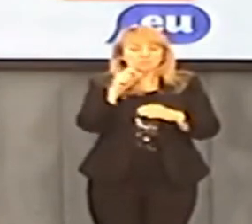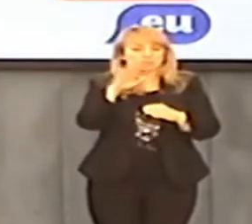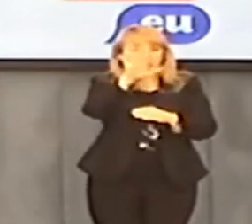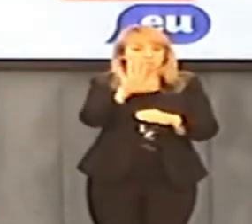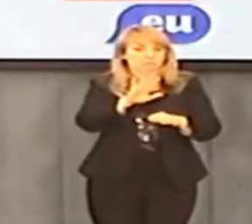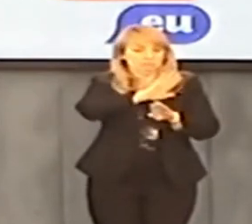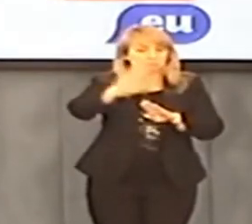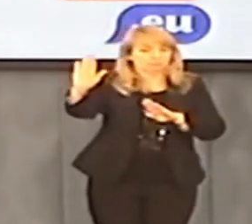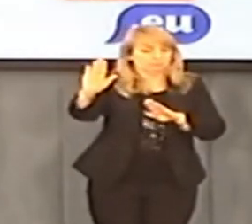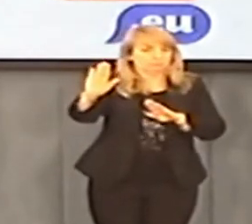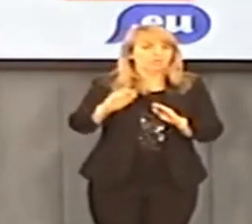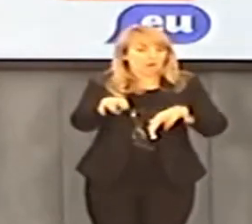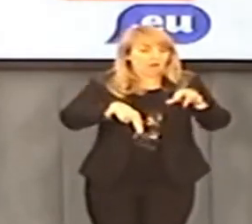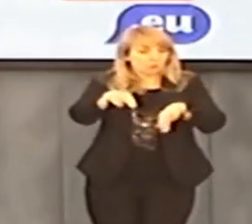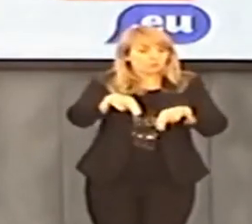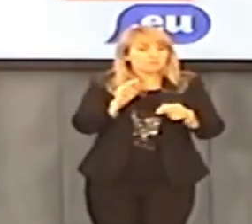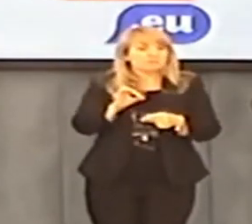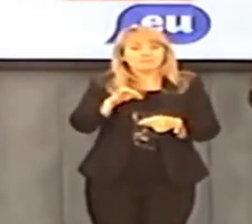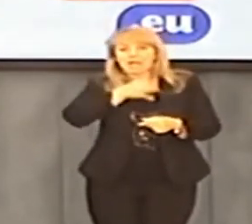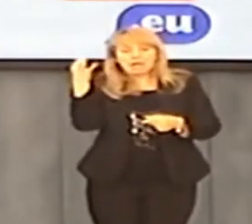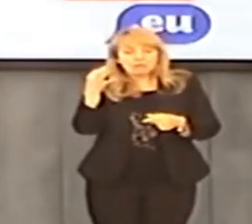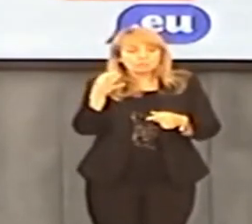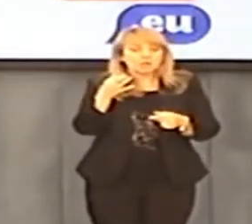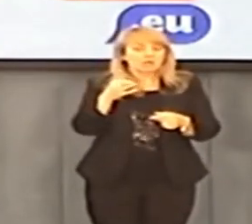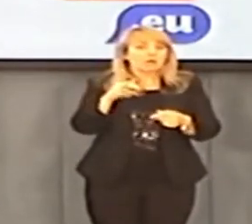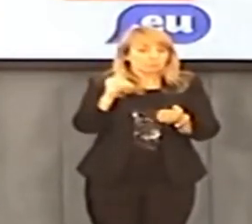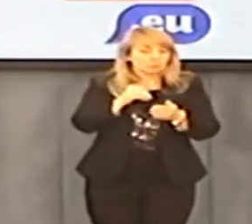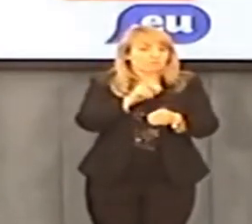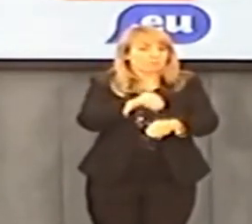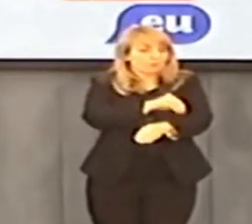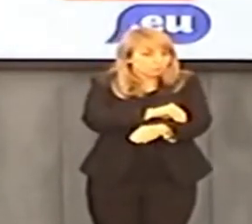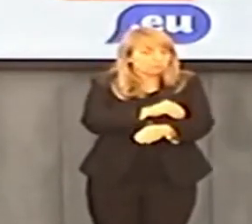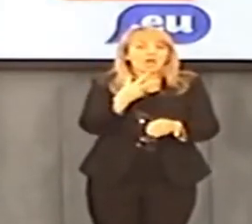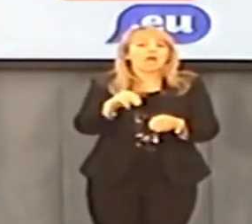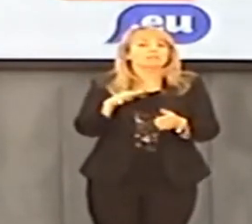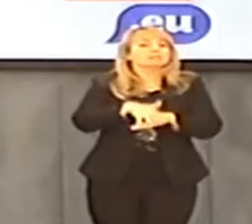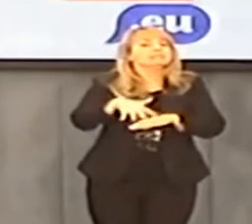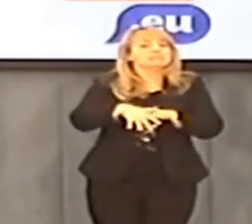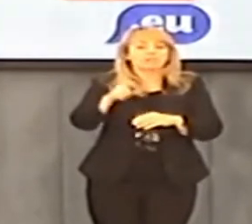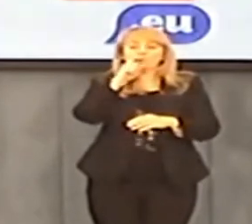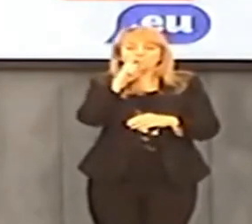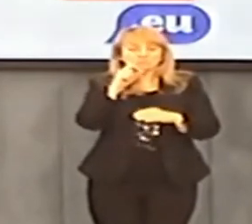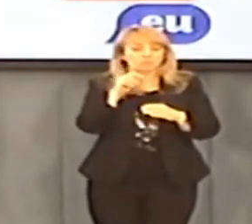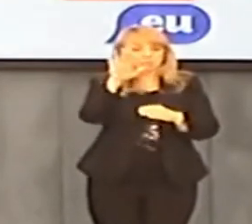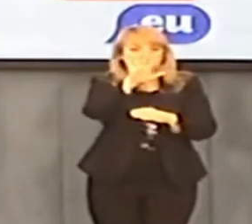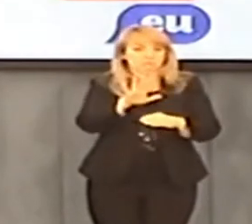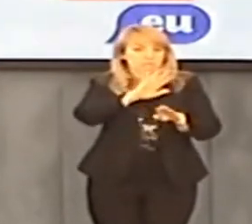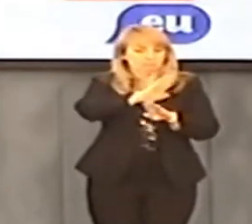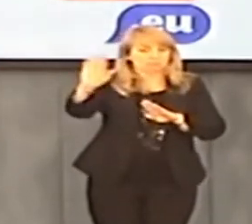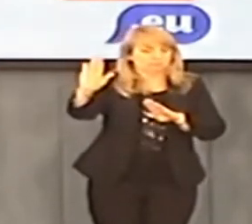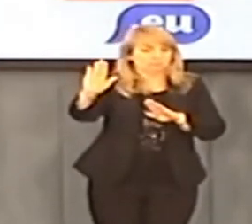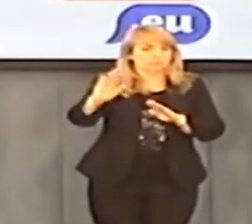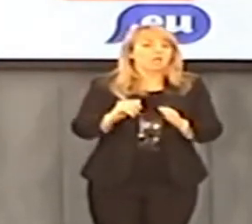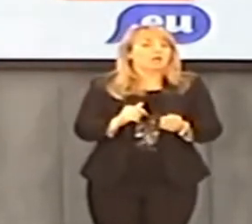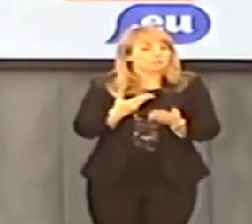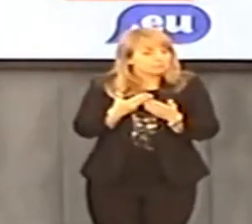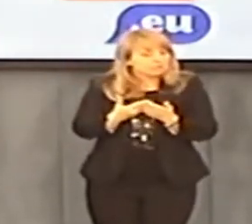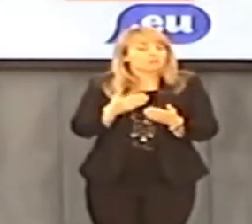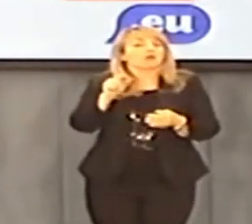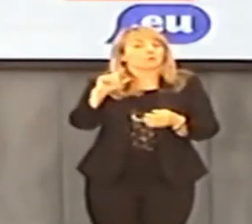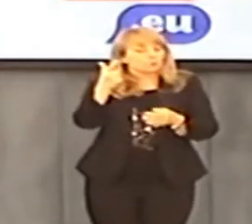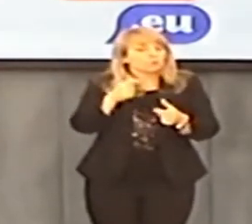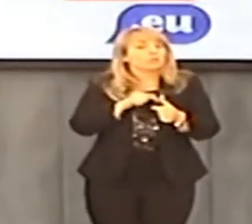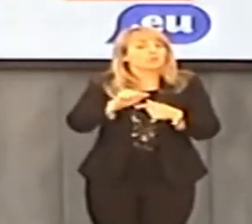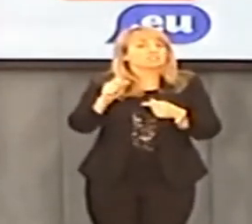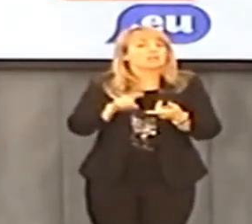autostrada będzie wykonana w najlepszej technologii, a nie sam system wygłuszania tego. I wreszcie tych pytań jest znacznie więcej także od